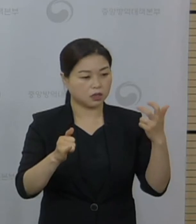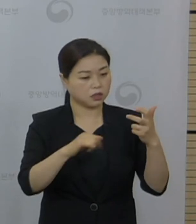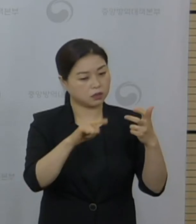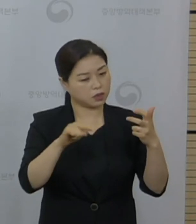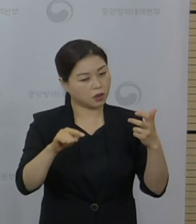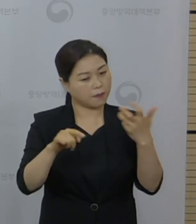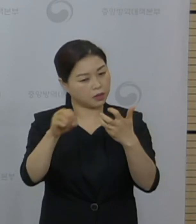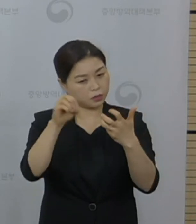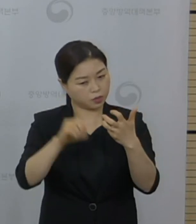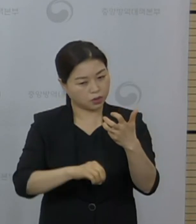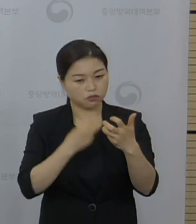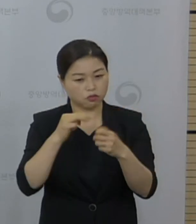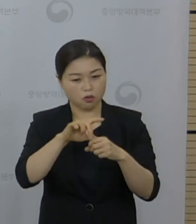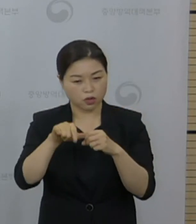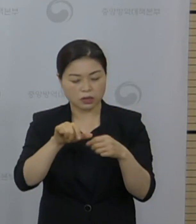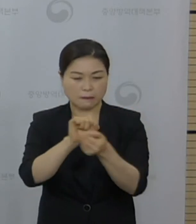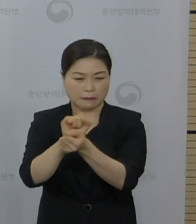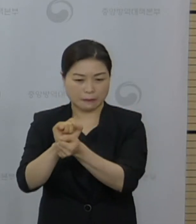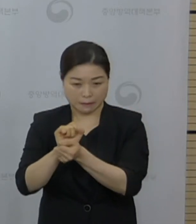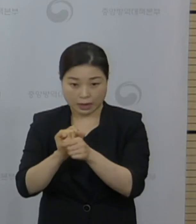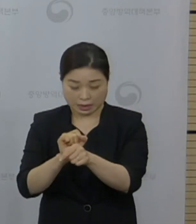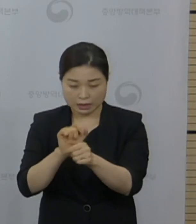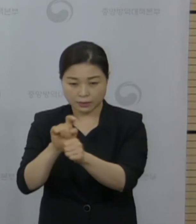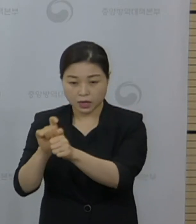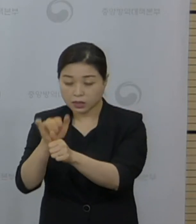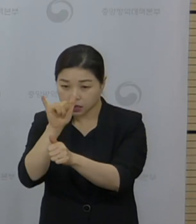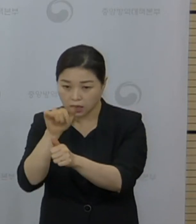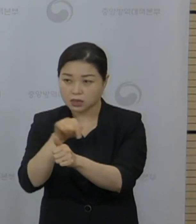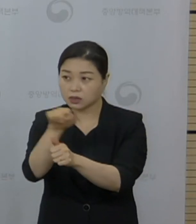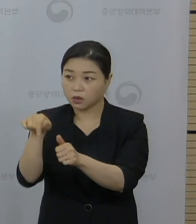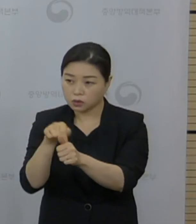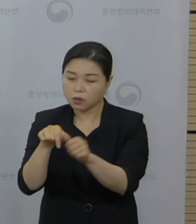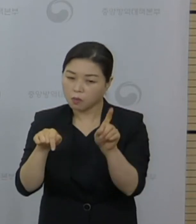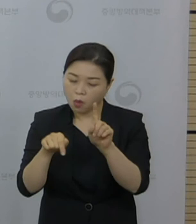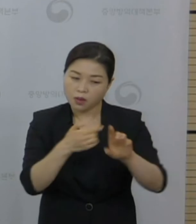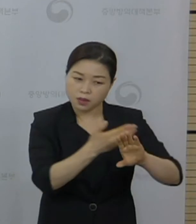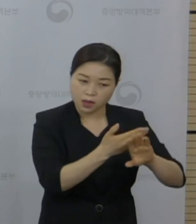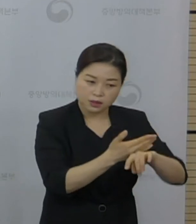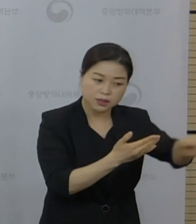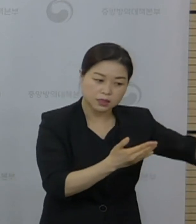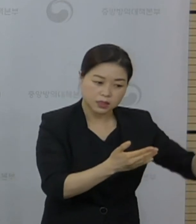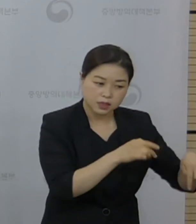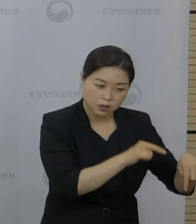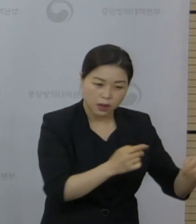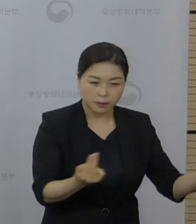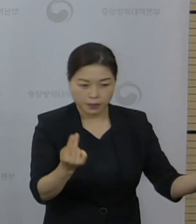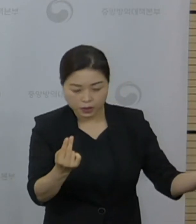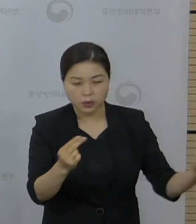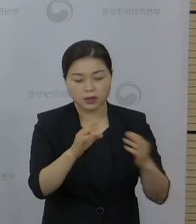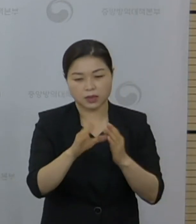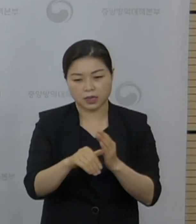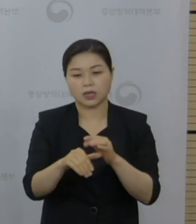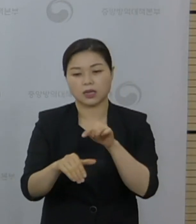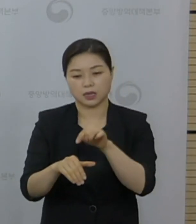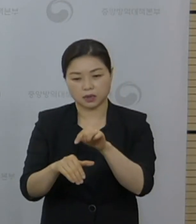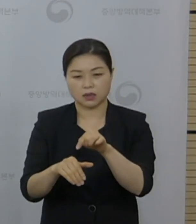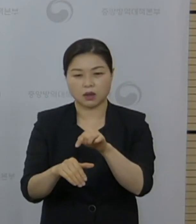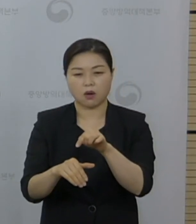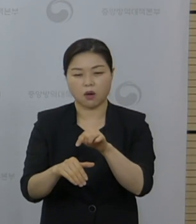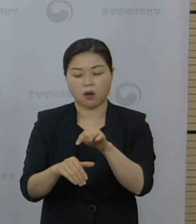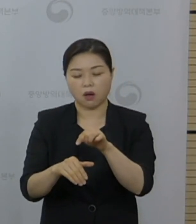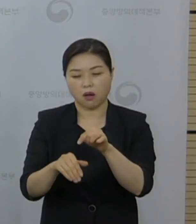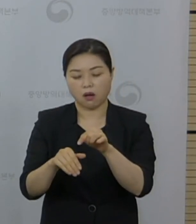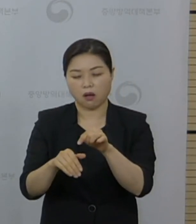정도 된다는 것은 일단 산술적으로 비수도권에 비해서 인구 수를 고려하더라도 환자 발생이 더